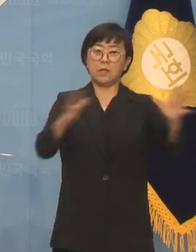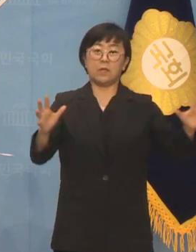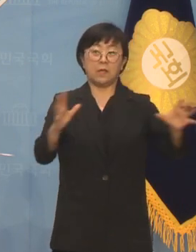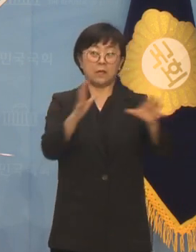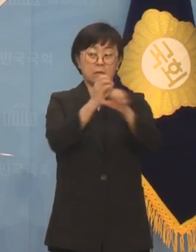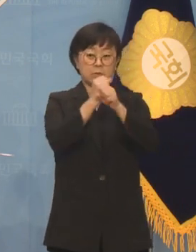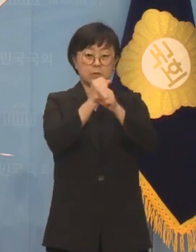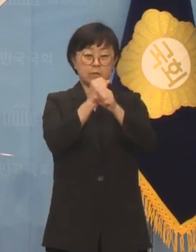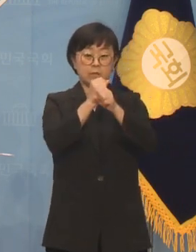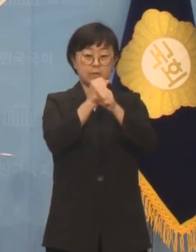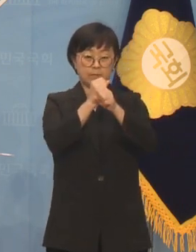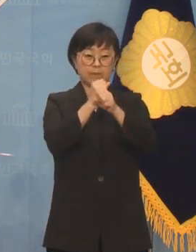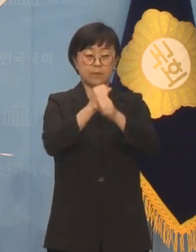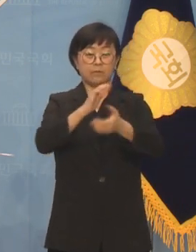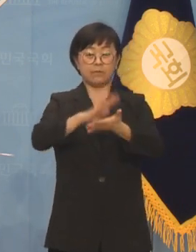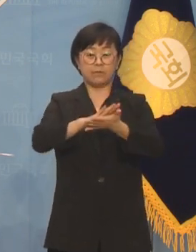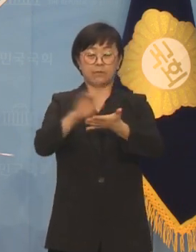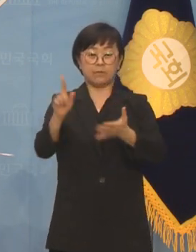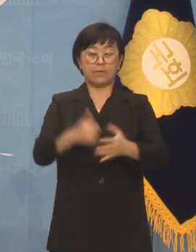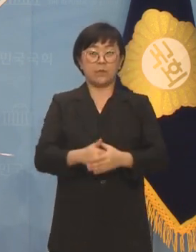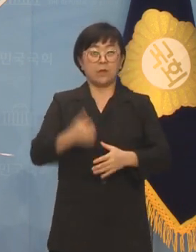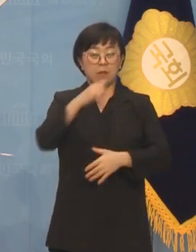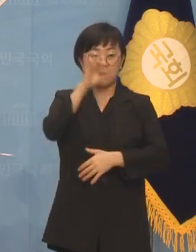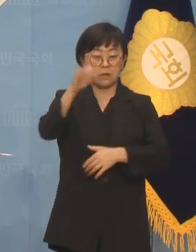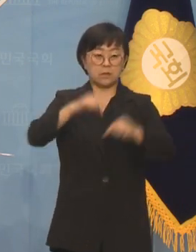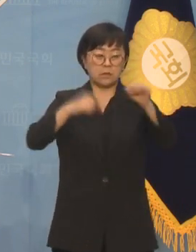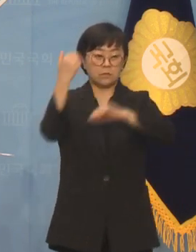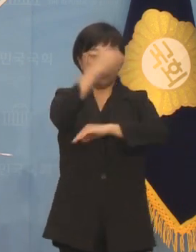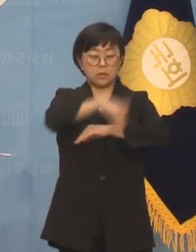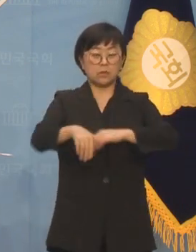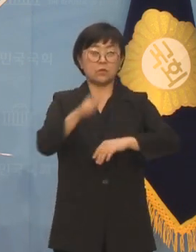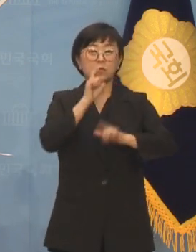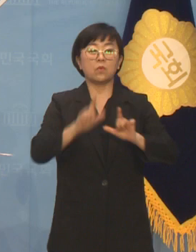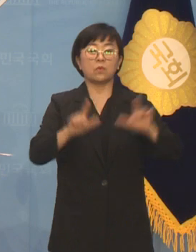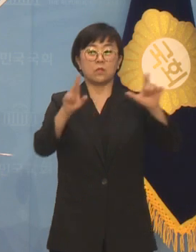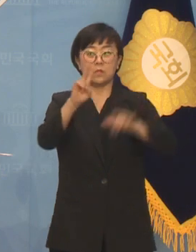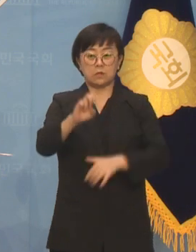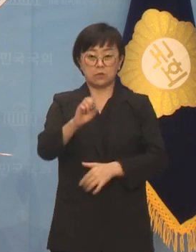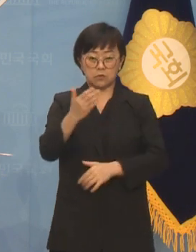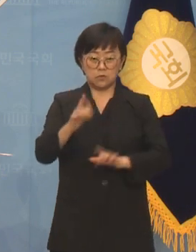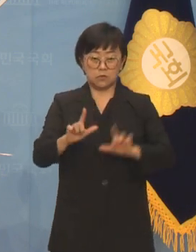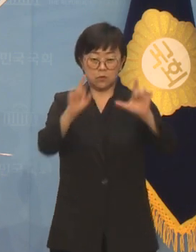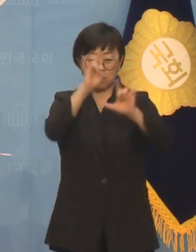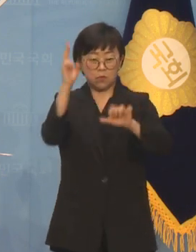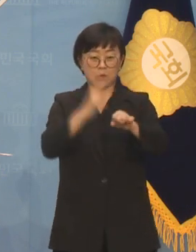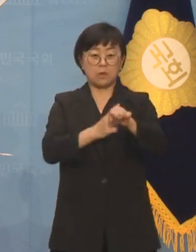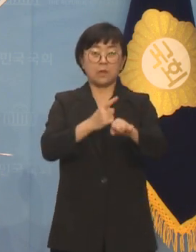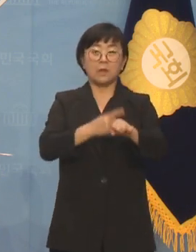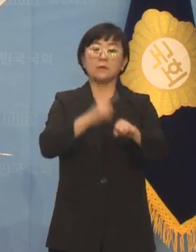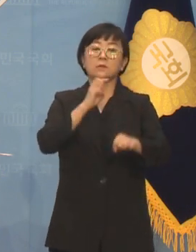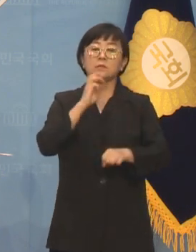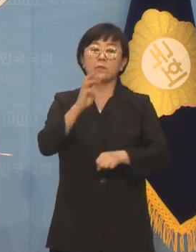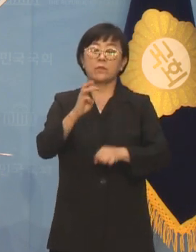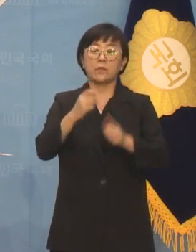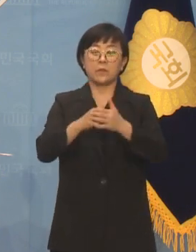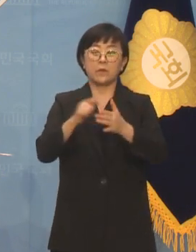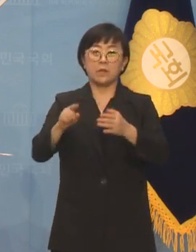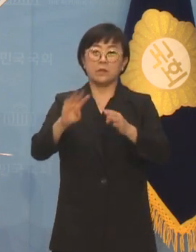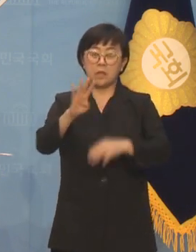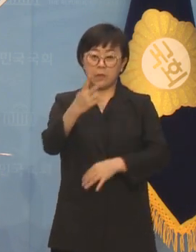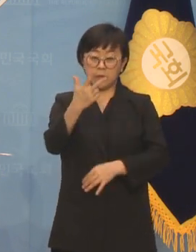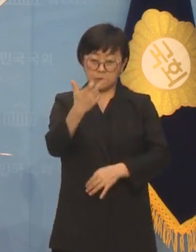및 발간물 소개입니다. 예산정책처는 수요일 29일 오후 1시 30분 의정관